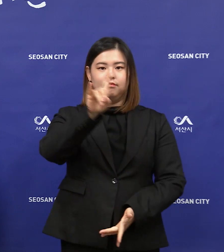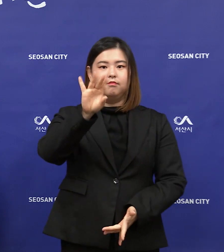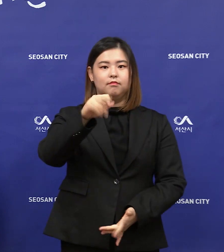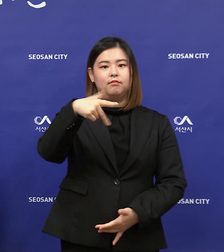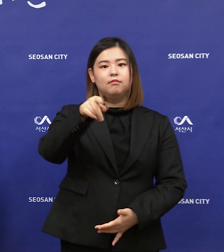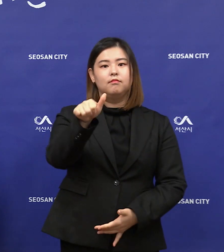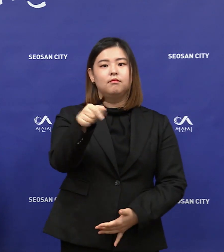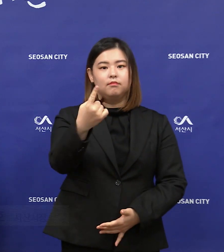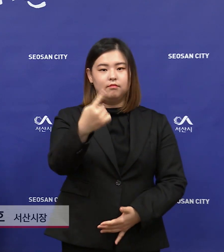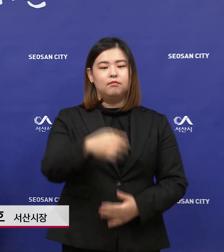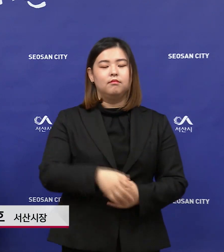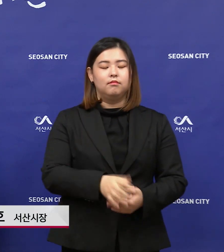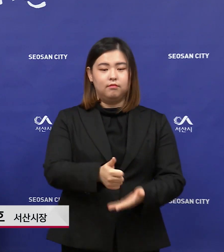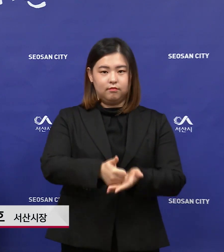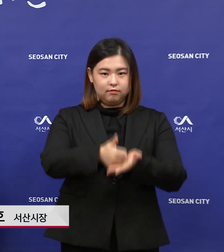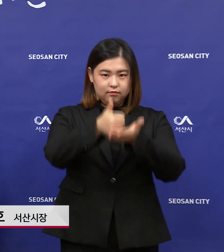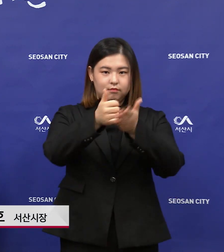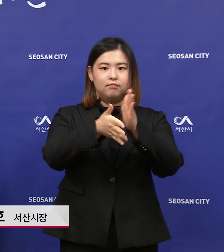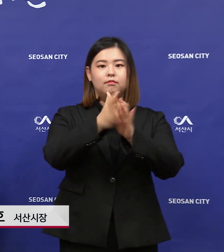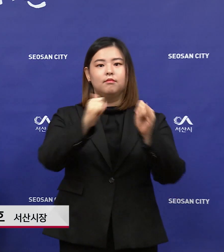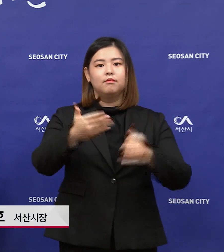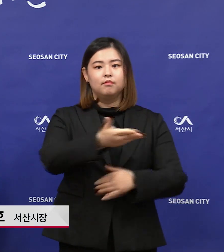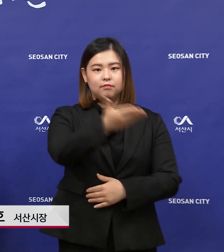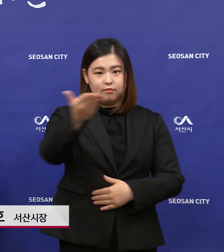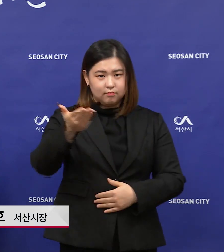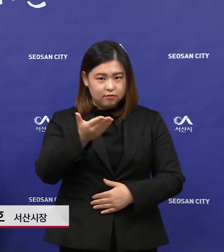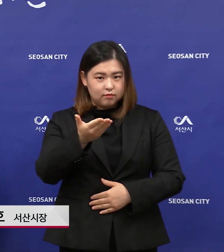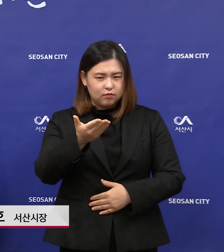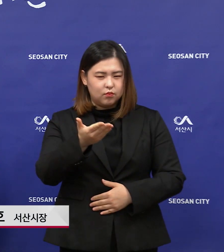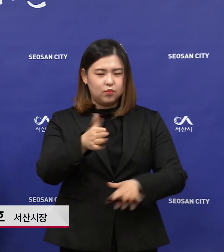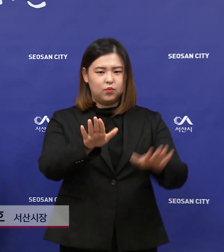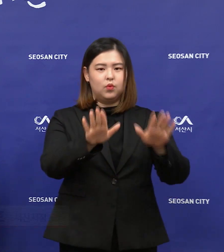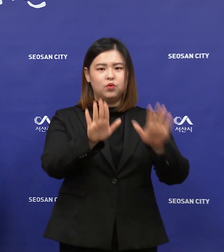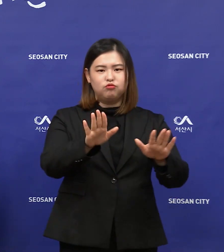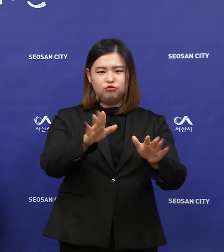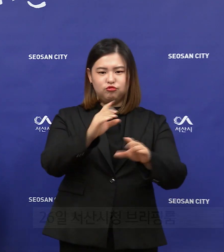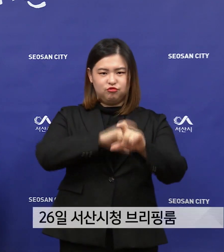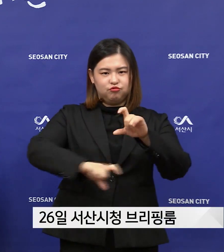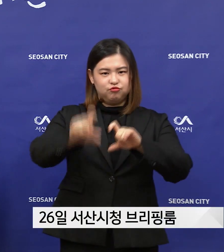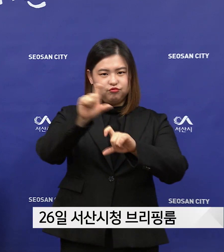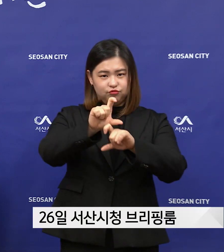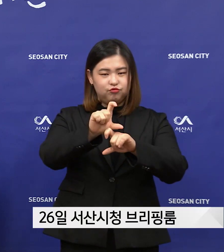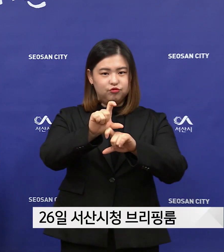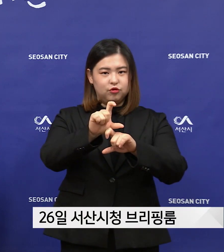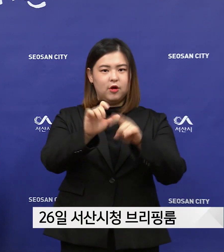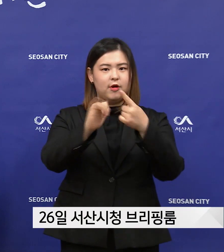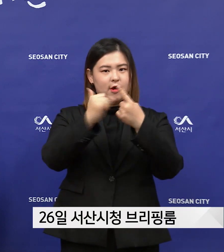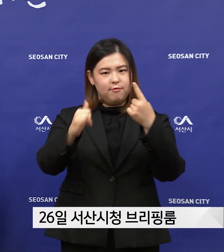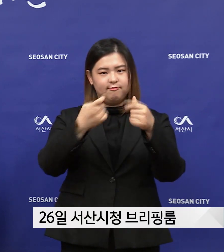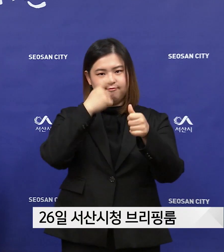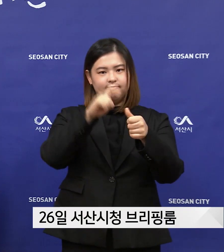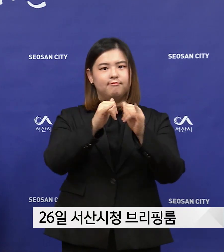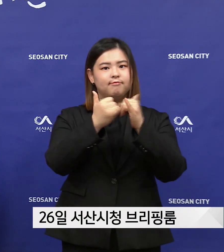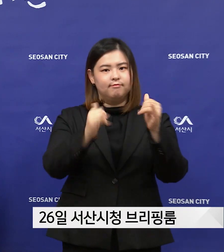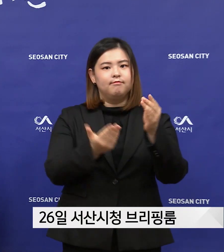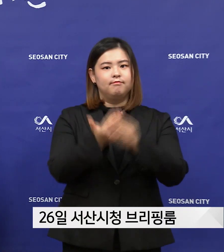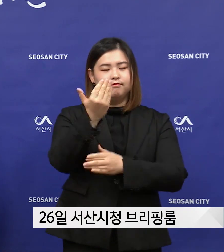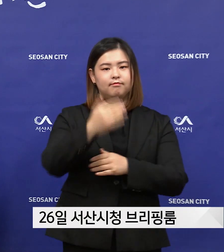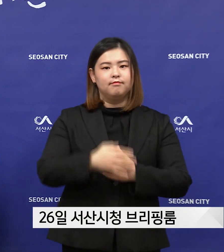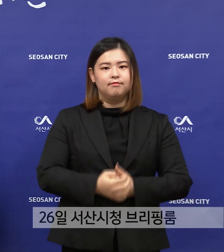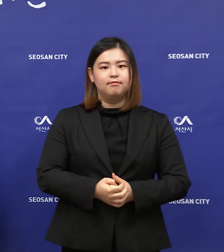존경하는 시민 여러분. 우리 시에 추가 확진자가 일명 발생하였습니다.